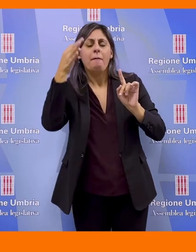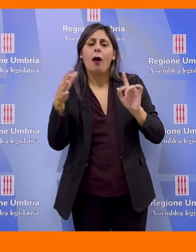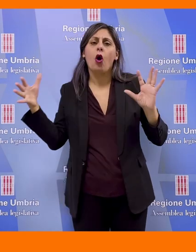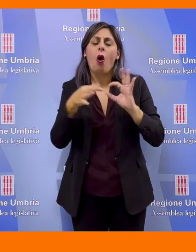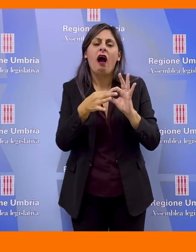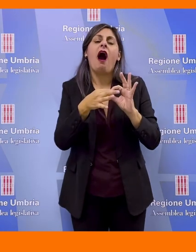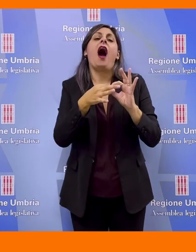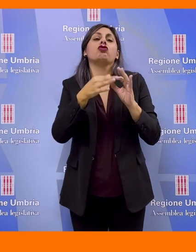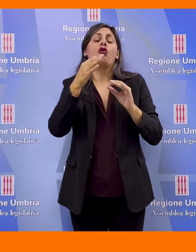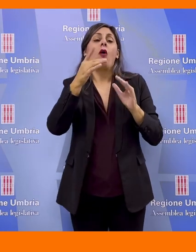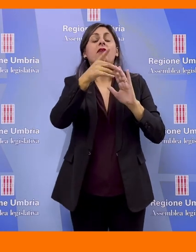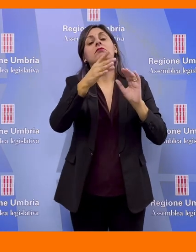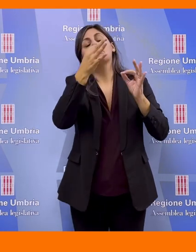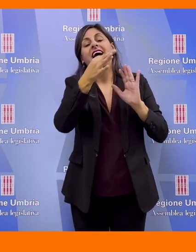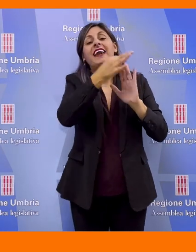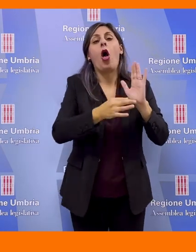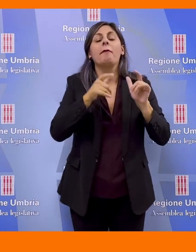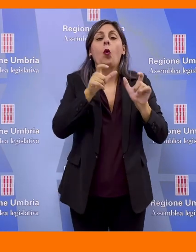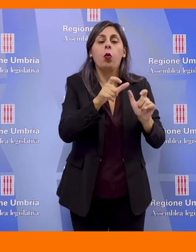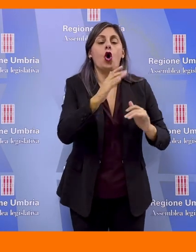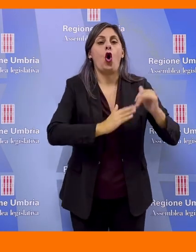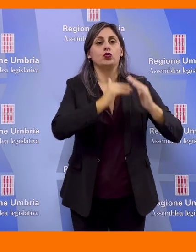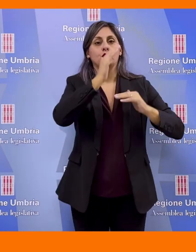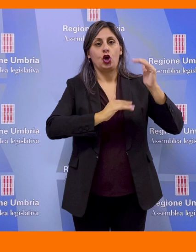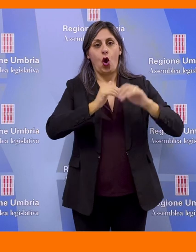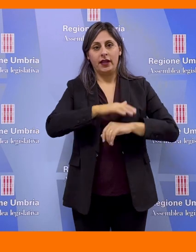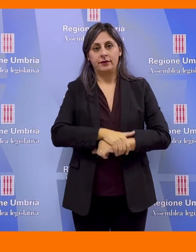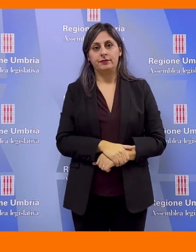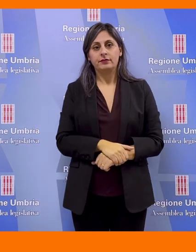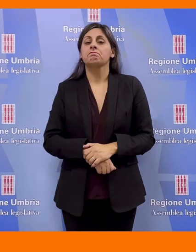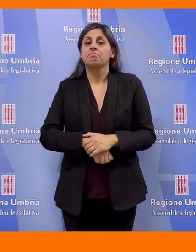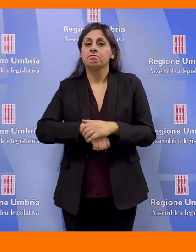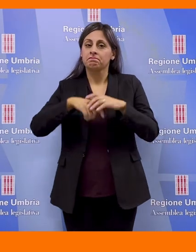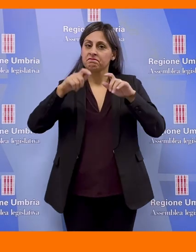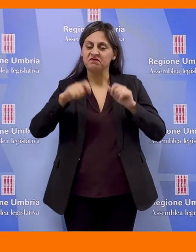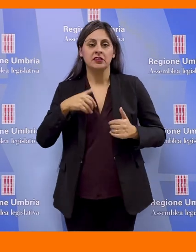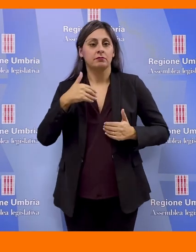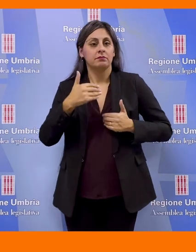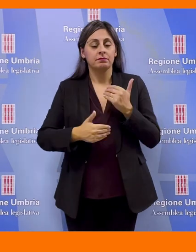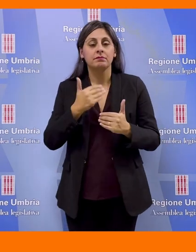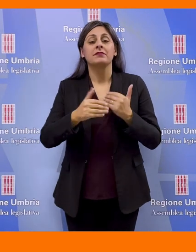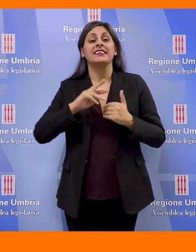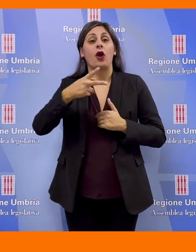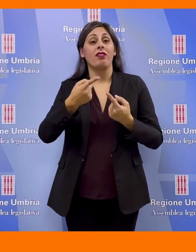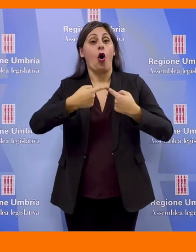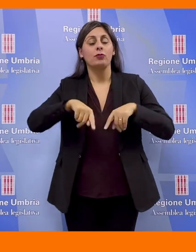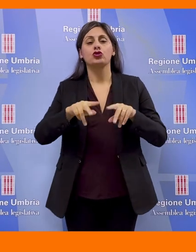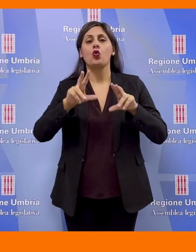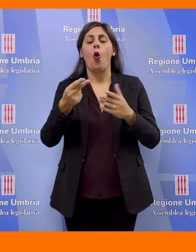di disciplina delle costruzioni. Via libera della seconda commissione al nuovo piano